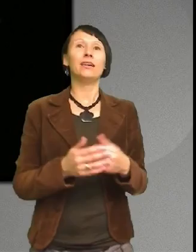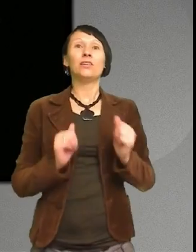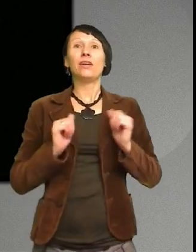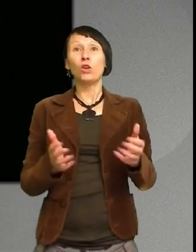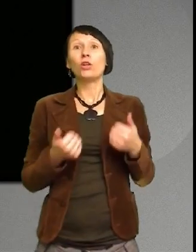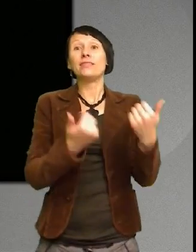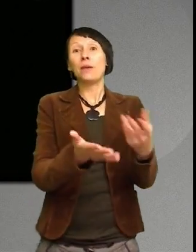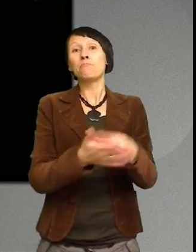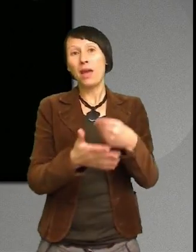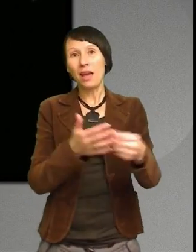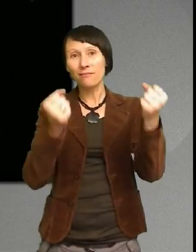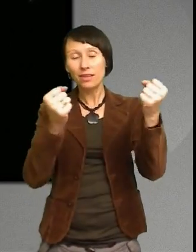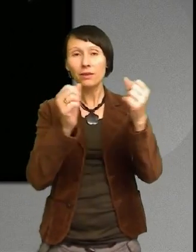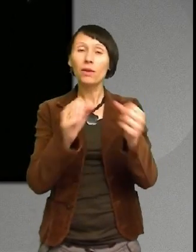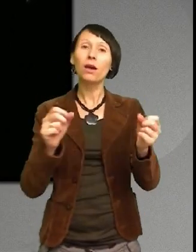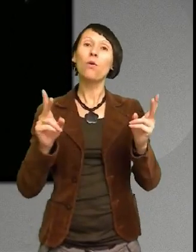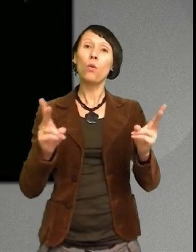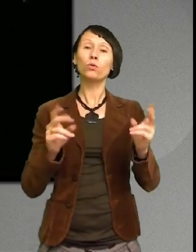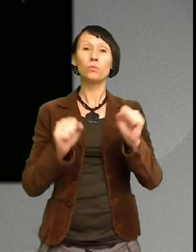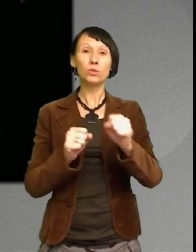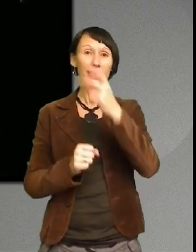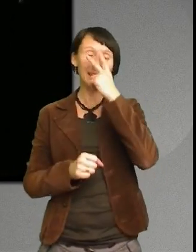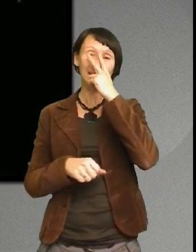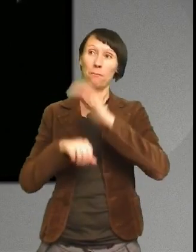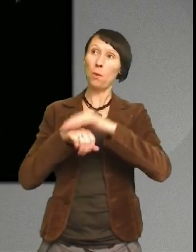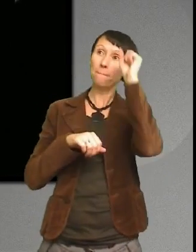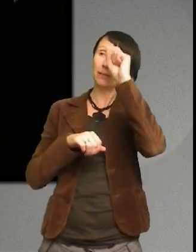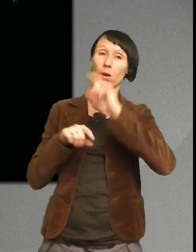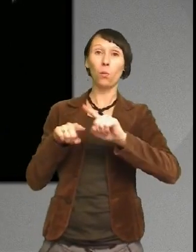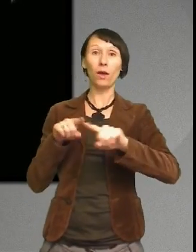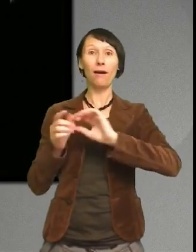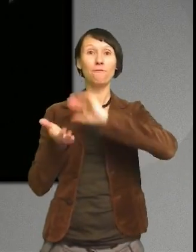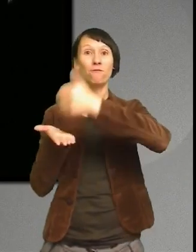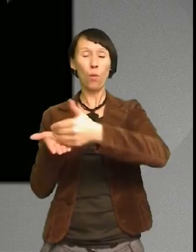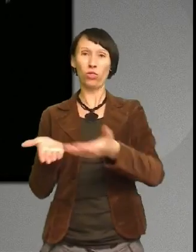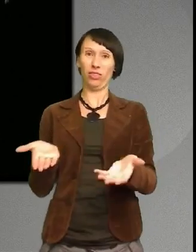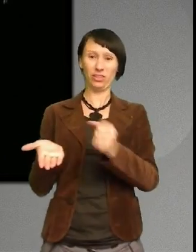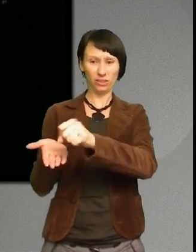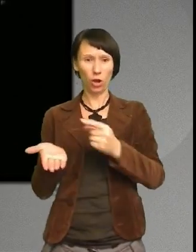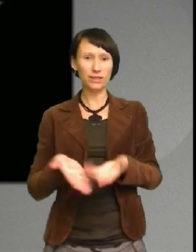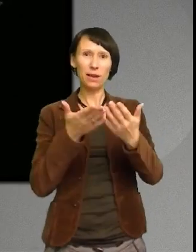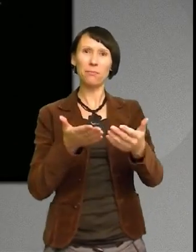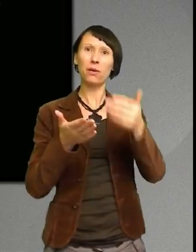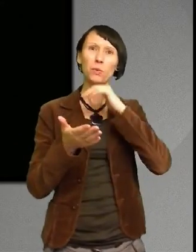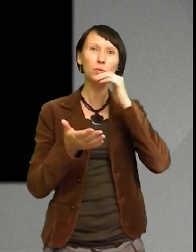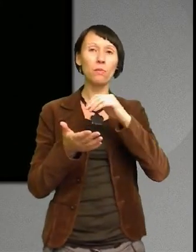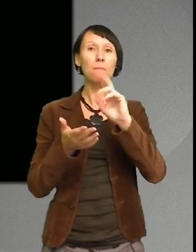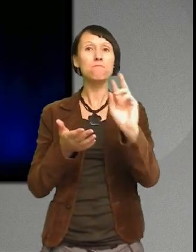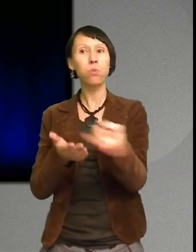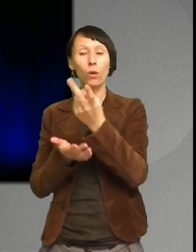att man ifrågasätter de här fonderna, de här som ska hjälpa ungdomar, både internationellt och inrikes. För att även